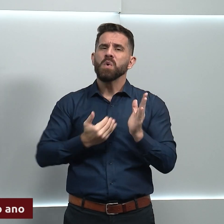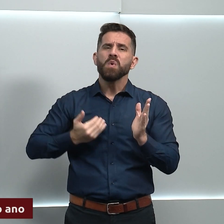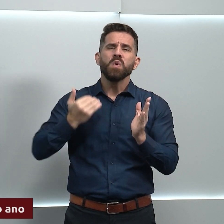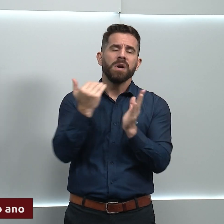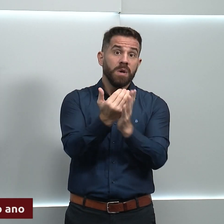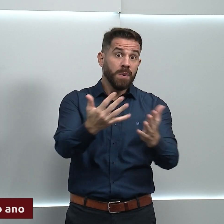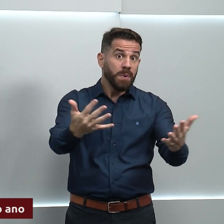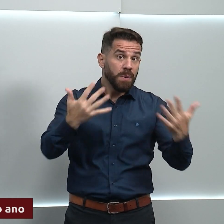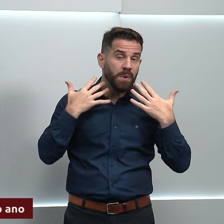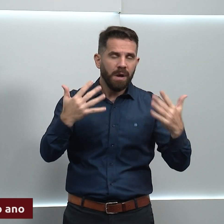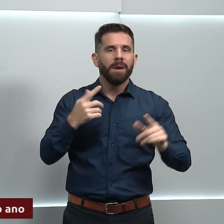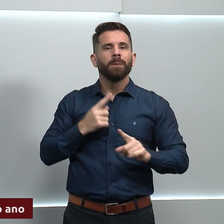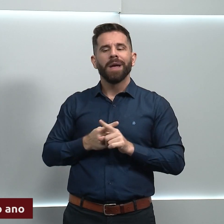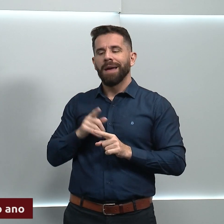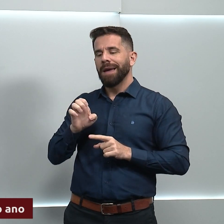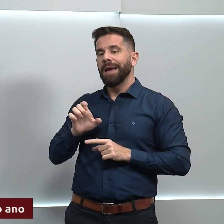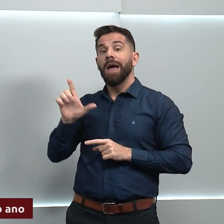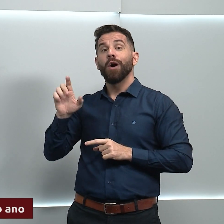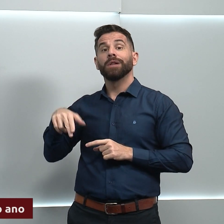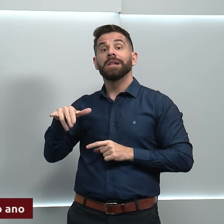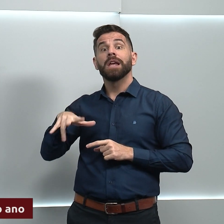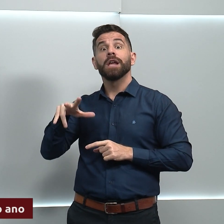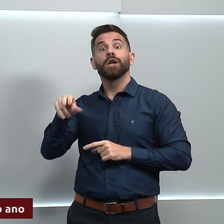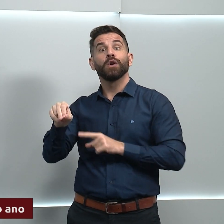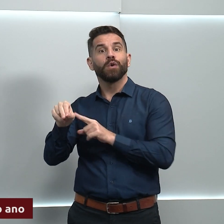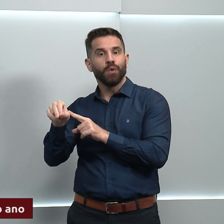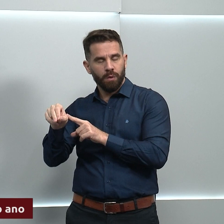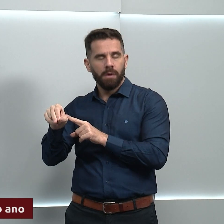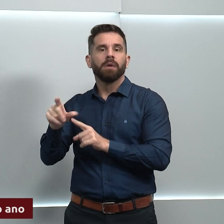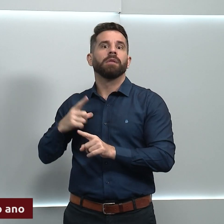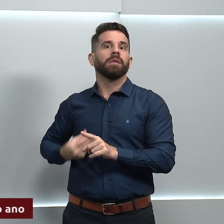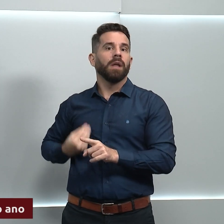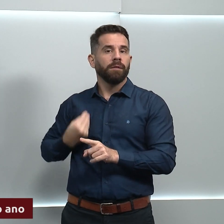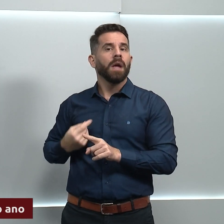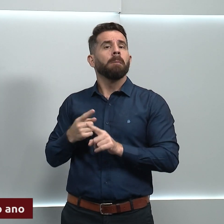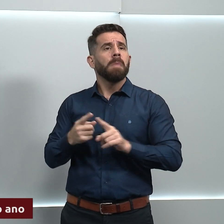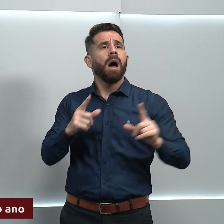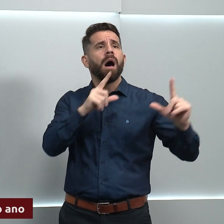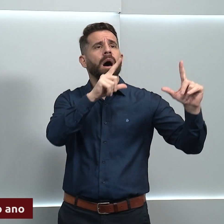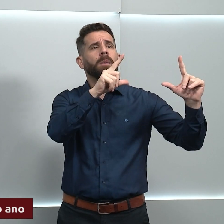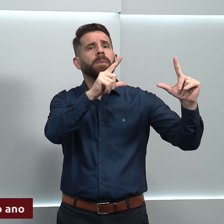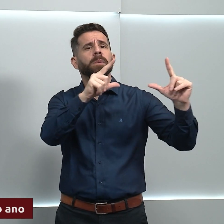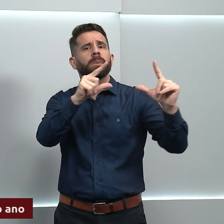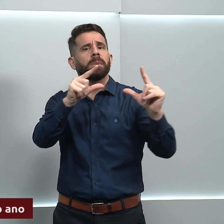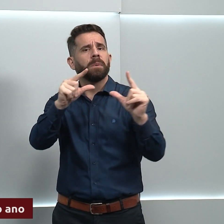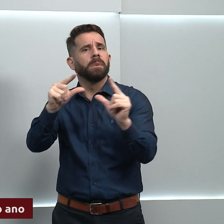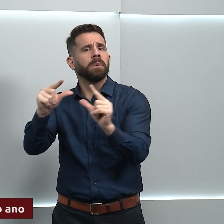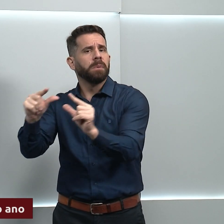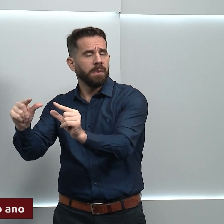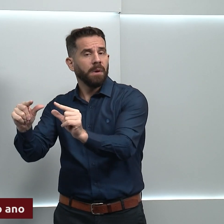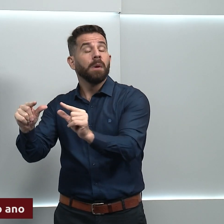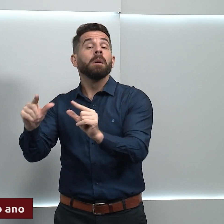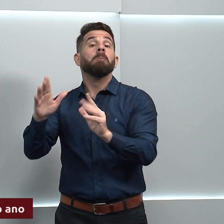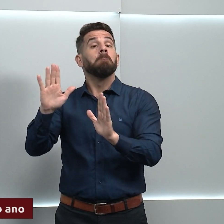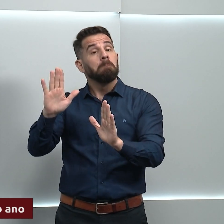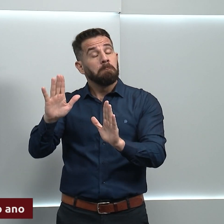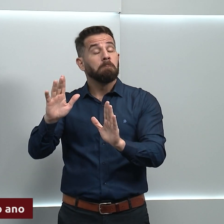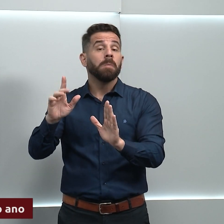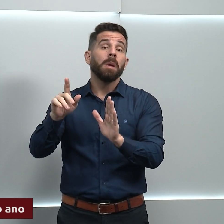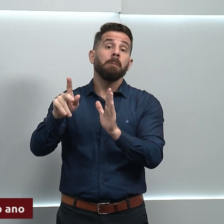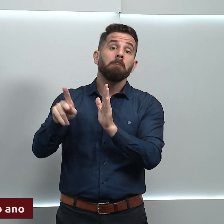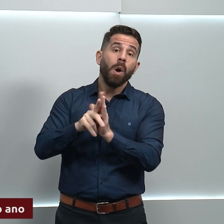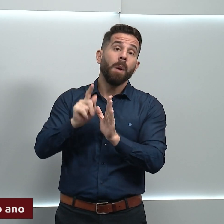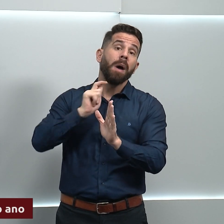temos o fenômeno é o ninho ativo, mas ele está perdendo intensidade a cada dia. Os prognósticos apontam que de abril para maio ele vai